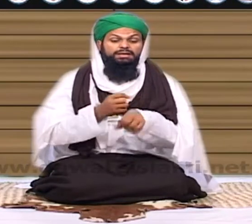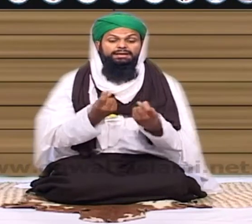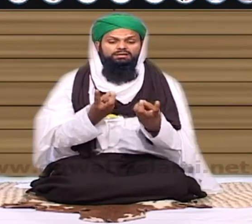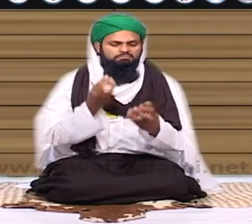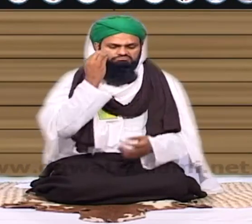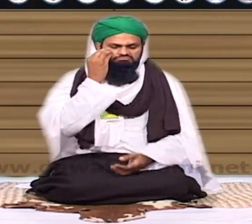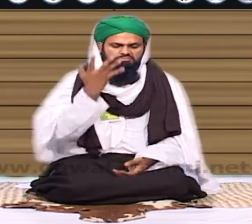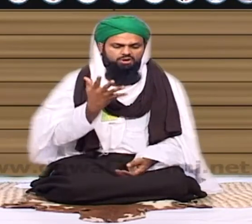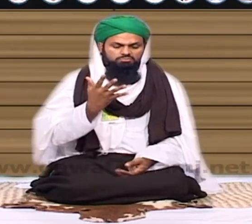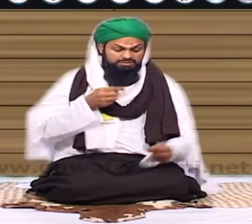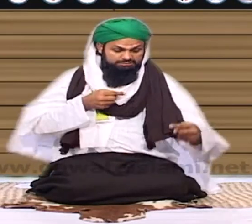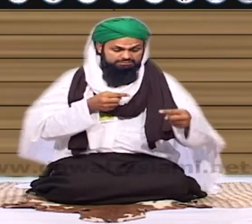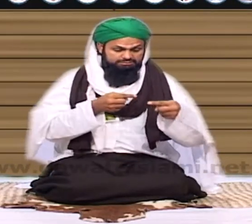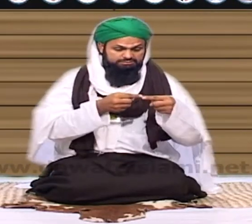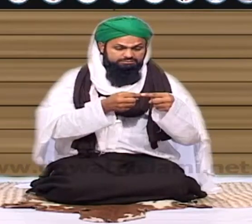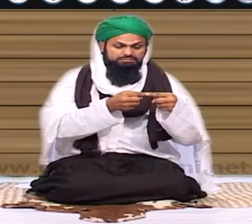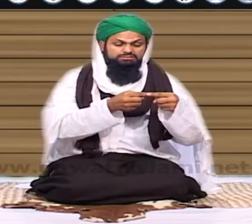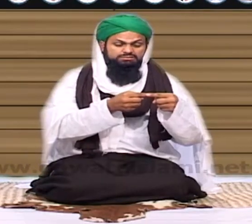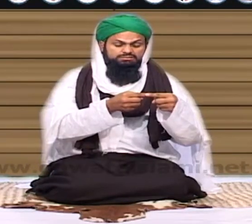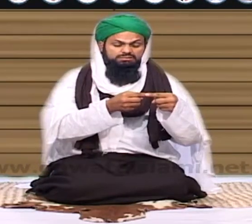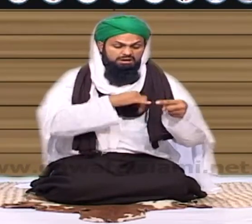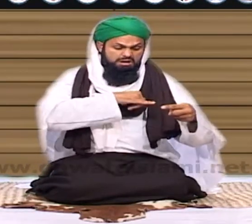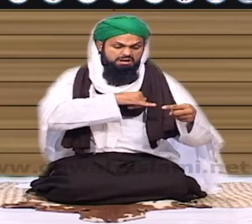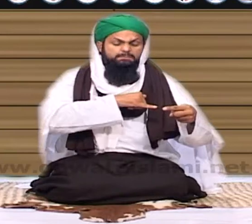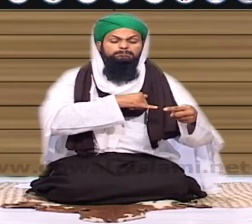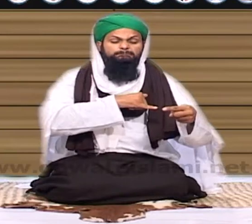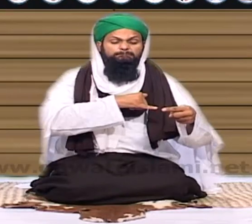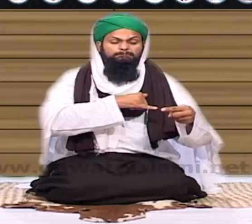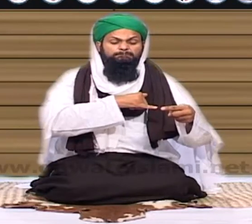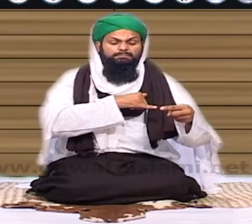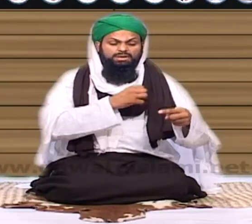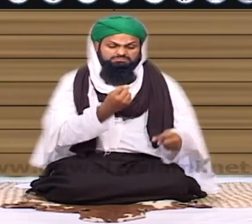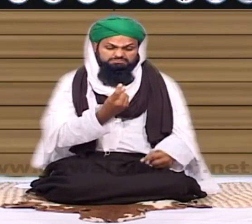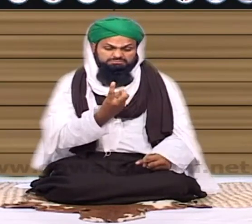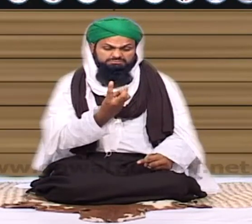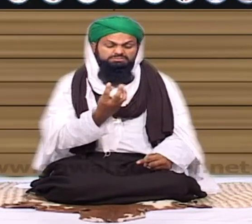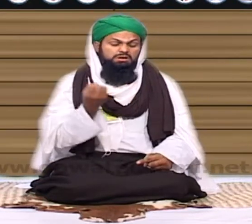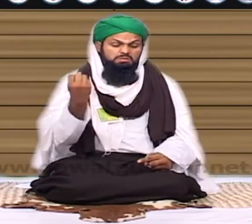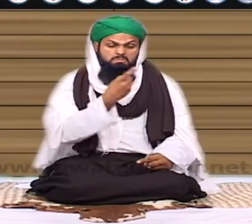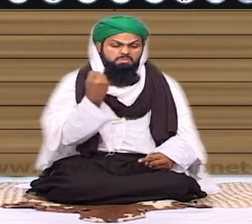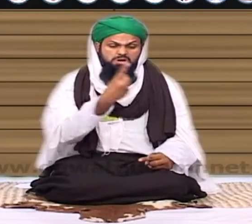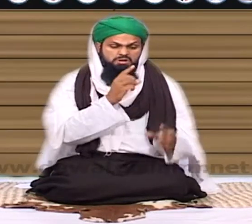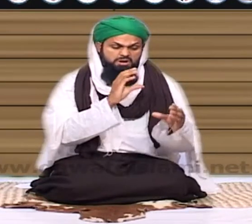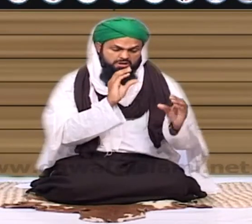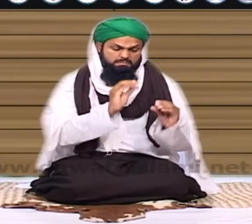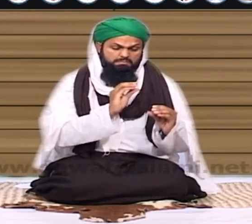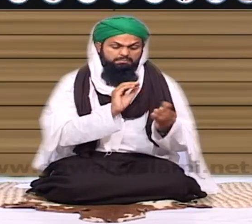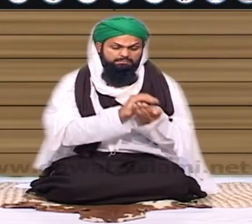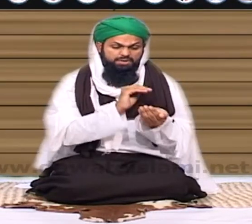ہماری زندگی اب ختم ہونے پر آ چکی ہماری زندگی کہ چند ہی مہینے باتی رہ گئے یہ